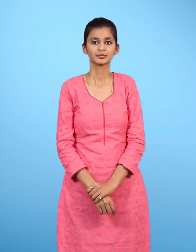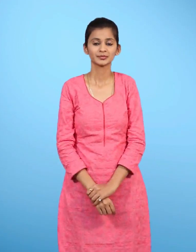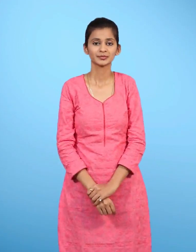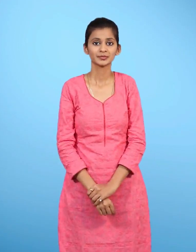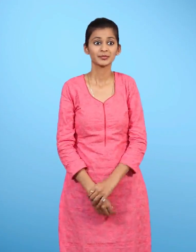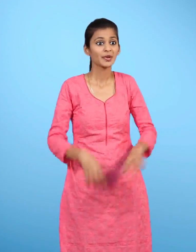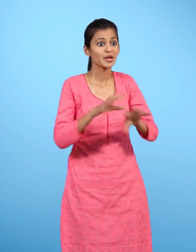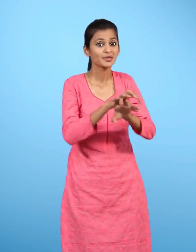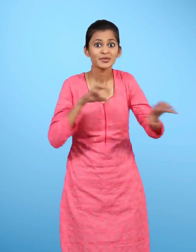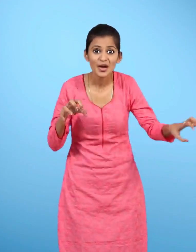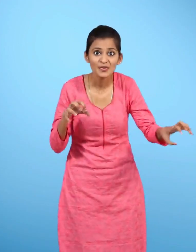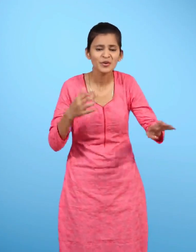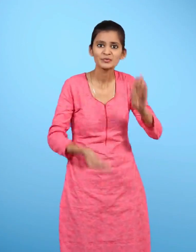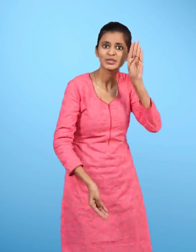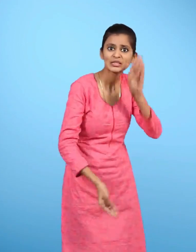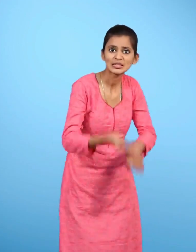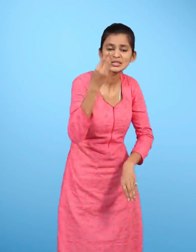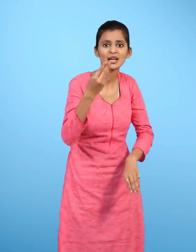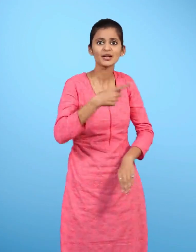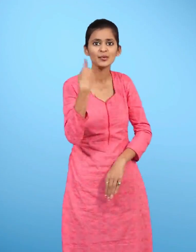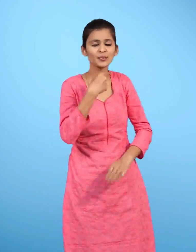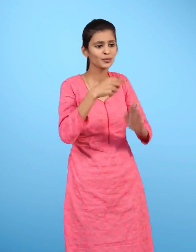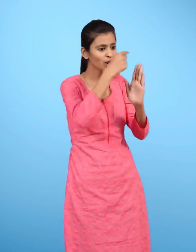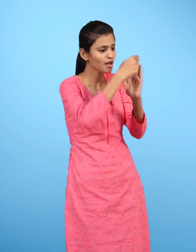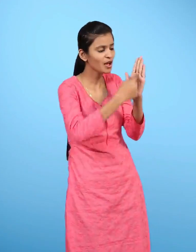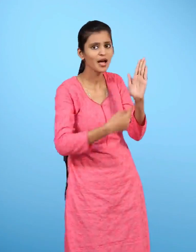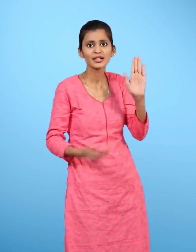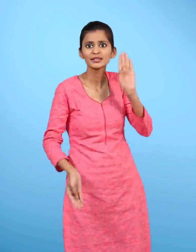किस जानवर को सबसे ज्याता खाना बच्चों ने खिलाया है